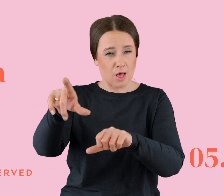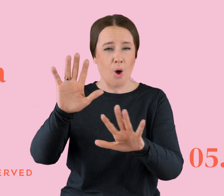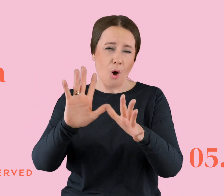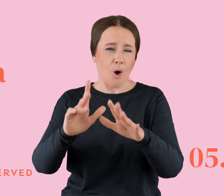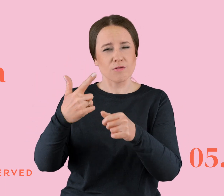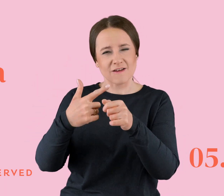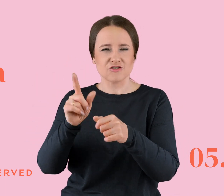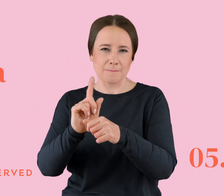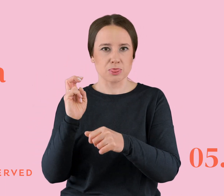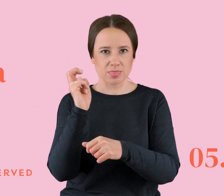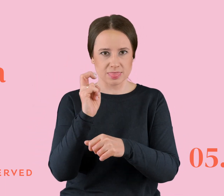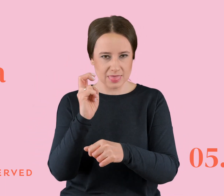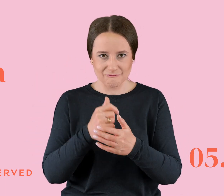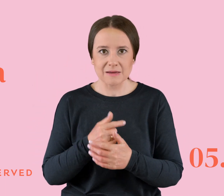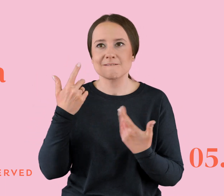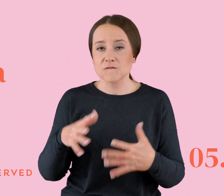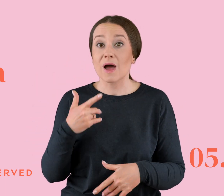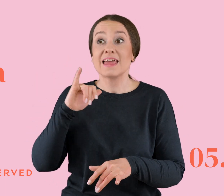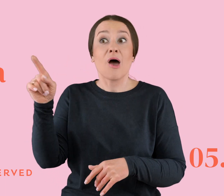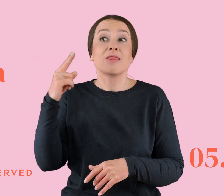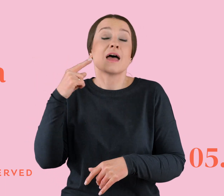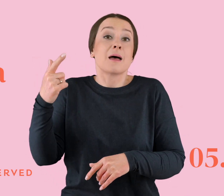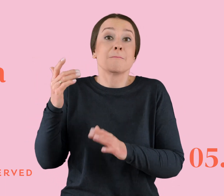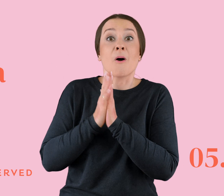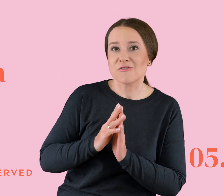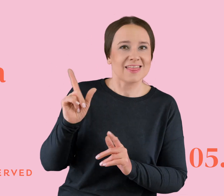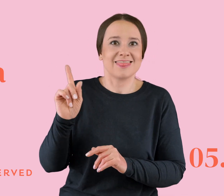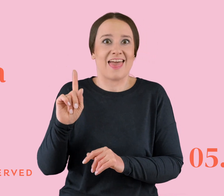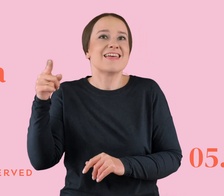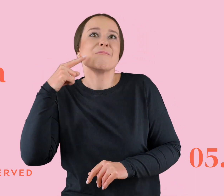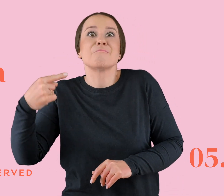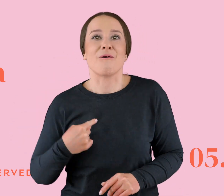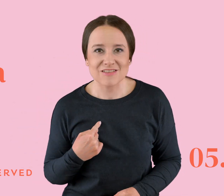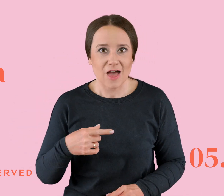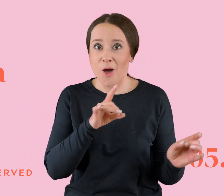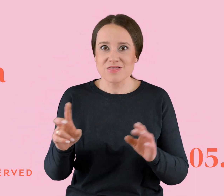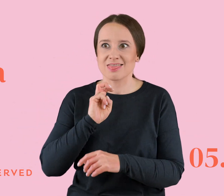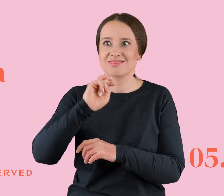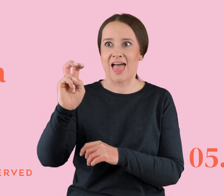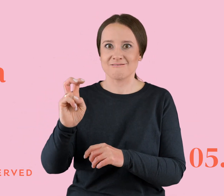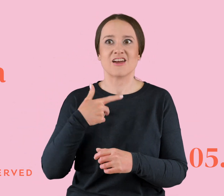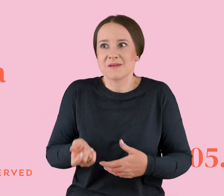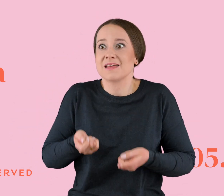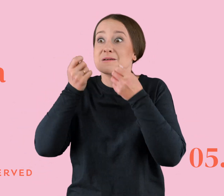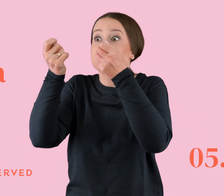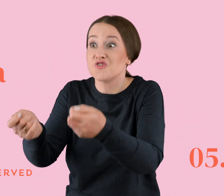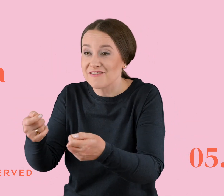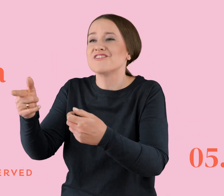tłuczenia się tramwajem. Ale jak mnie poprosiła, znaczy nie poprosiła, jak mnie o tym powiedziała, to wskoczyłem w tramwaj, żeby jej to przywieźć, zrobić przyjemność i pokazać jak mi